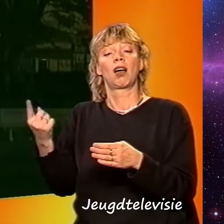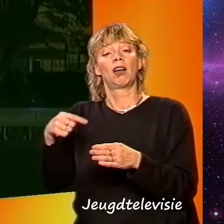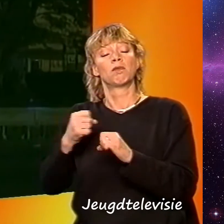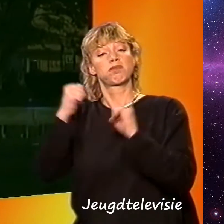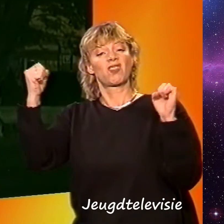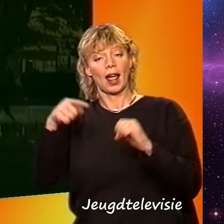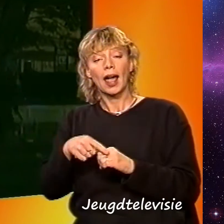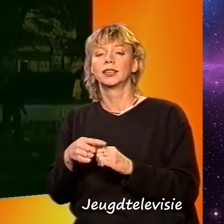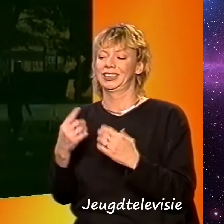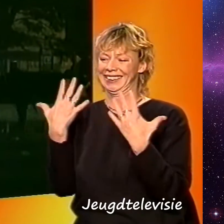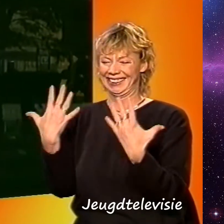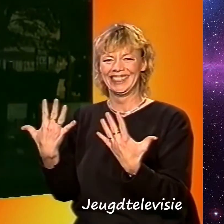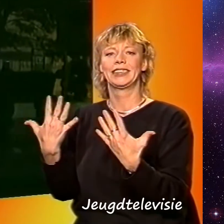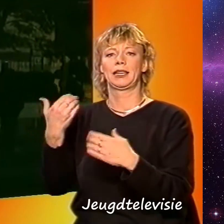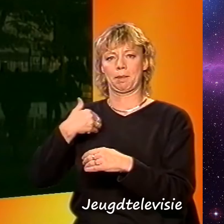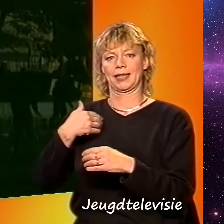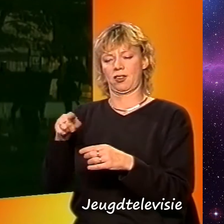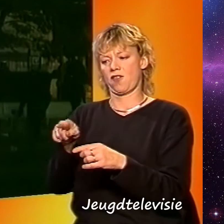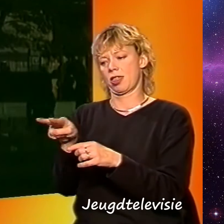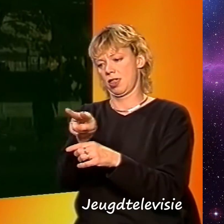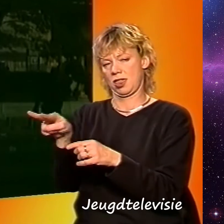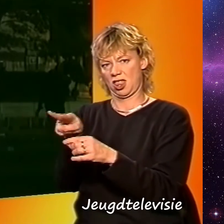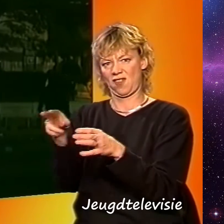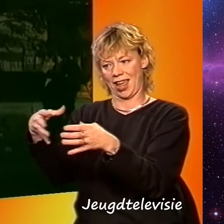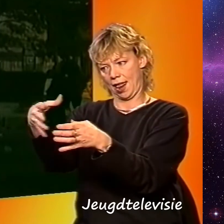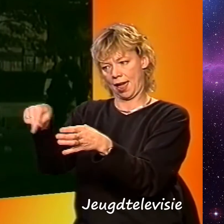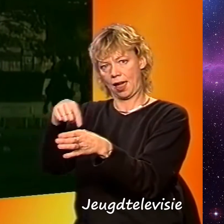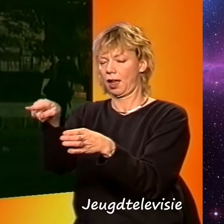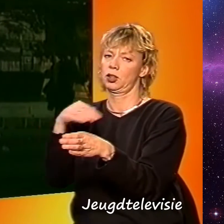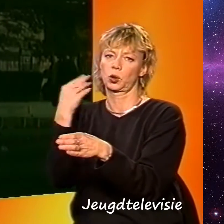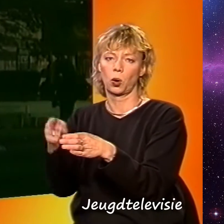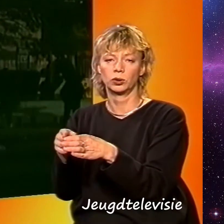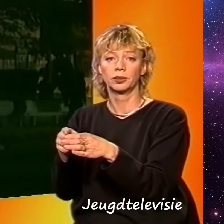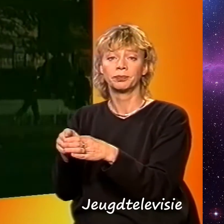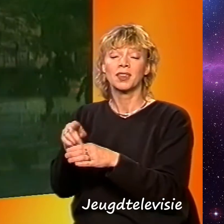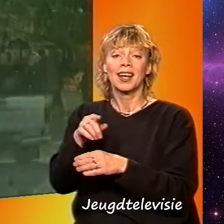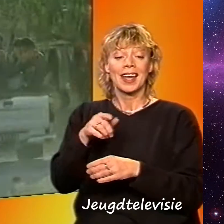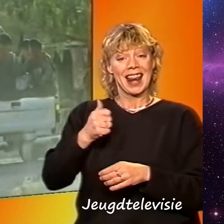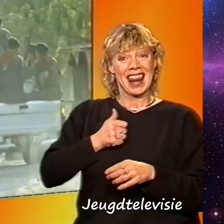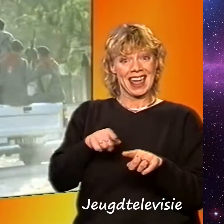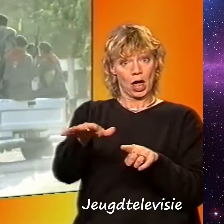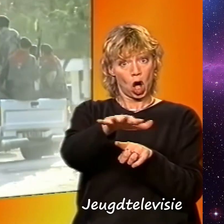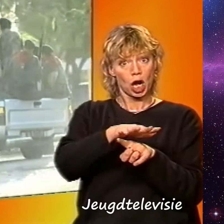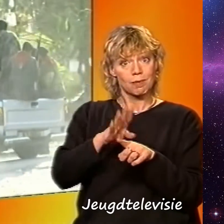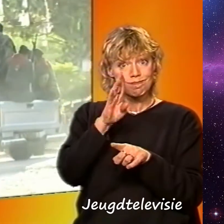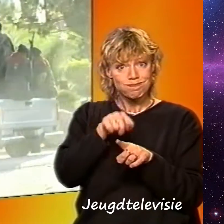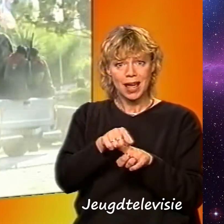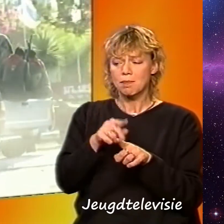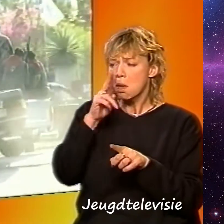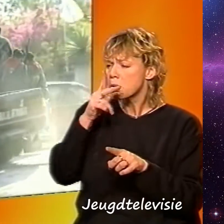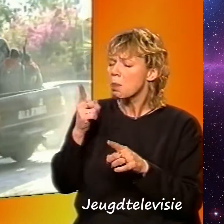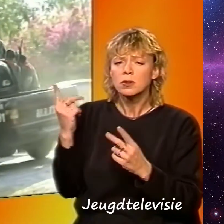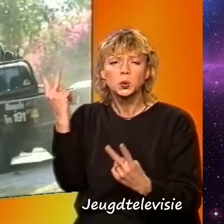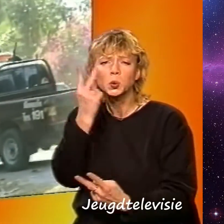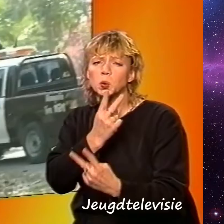en Luther gedood. Het leger van Burma deed er alles aan om de tweeling te arresteren. De jongens zijn maandenlang op de vlucht geweest.